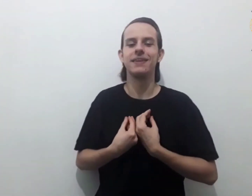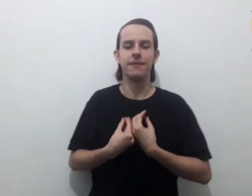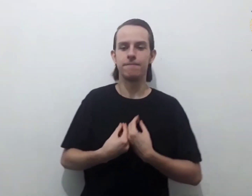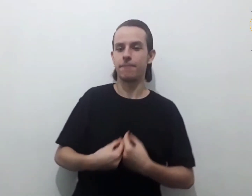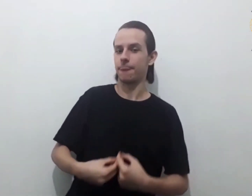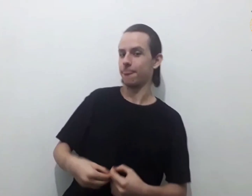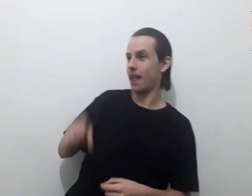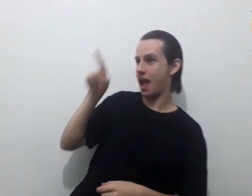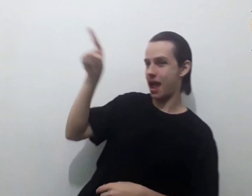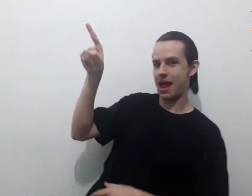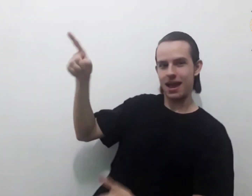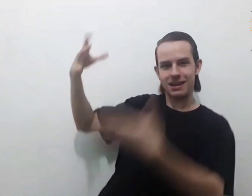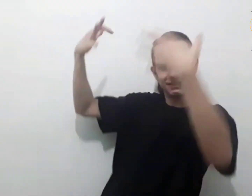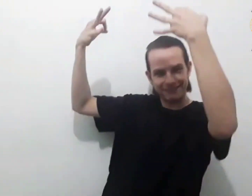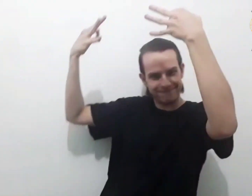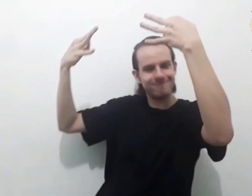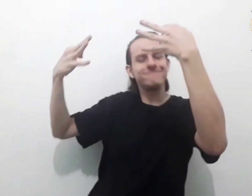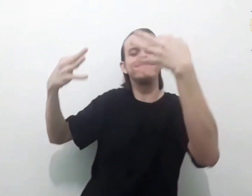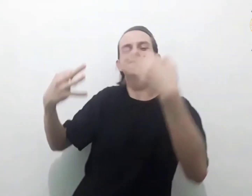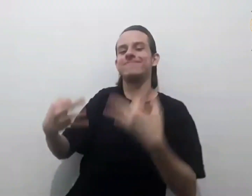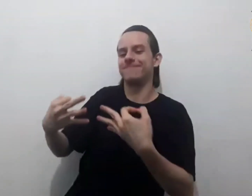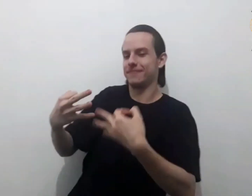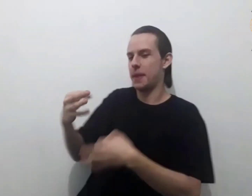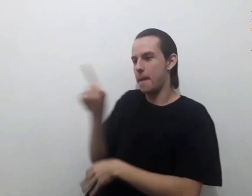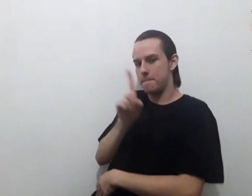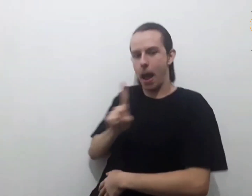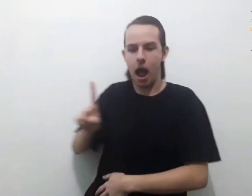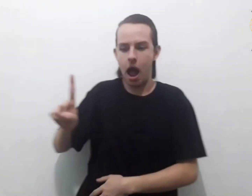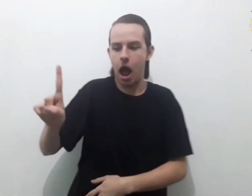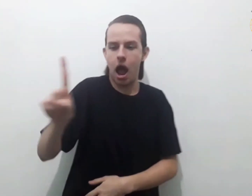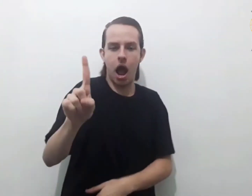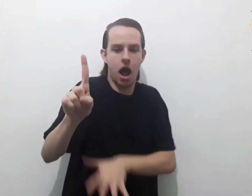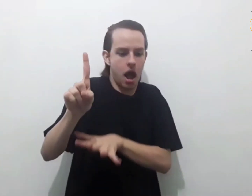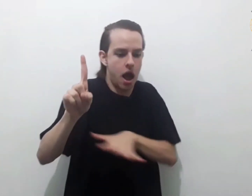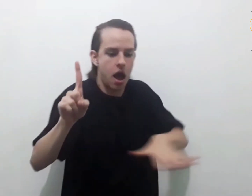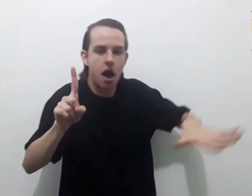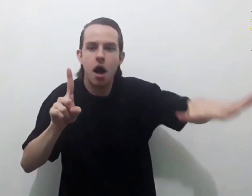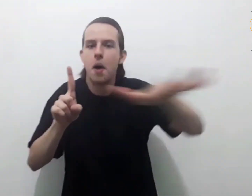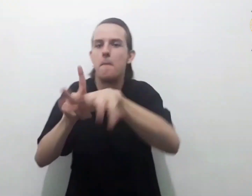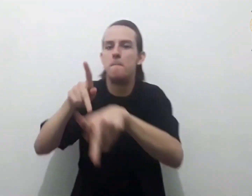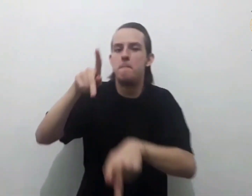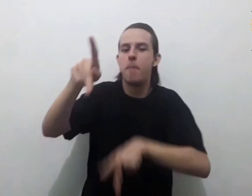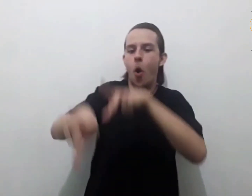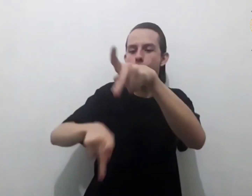A justiça andará na sua frente.